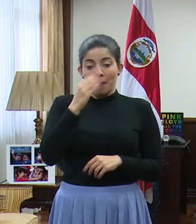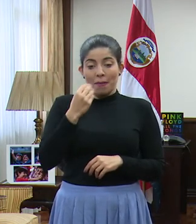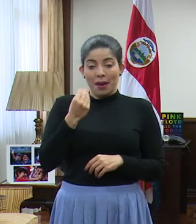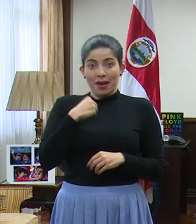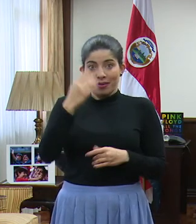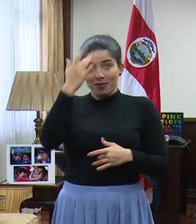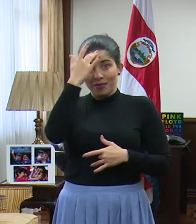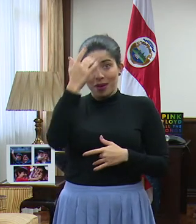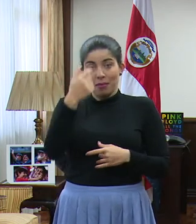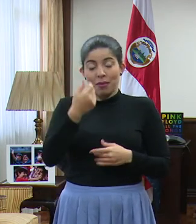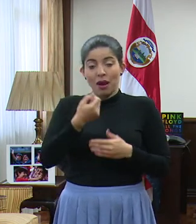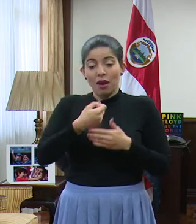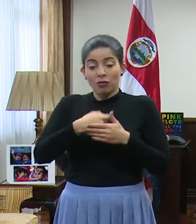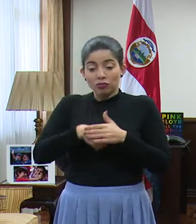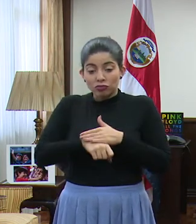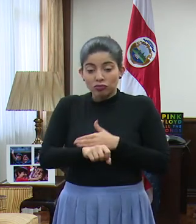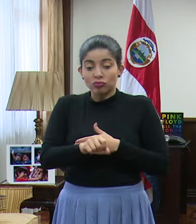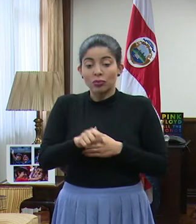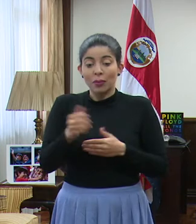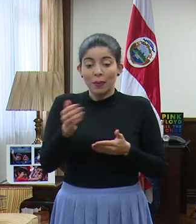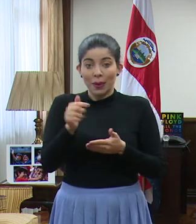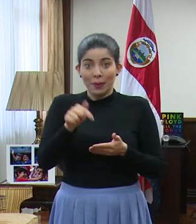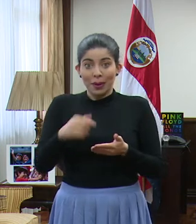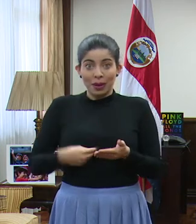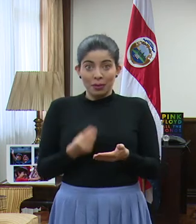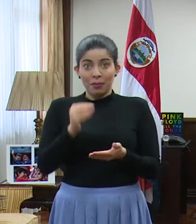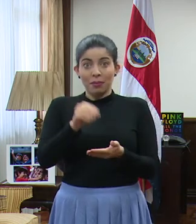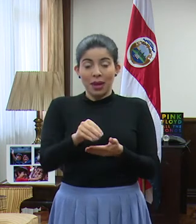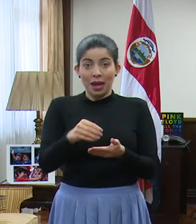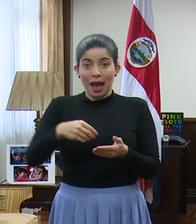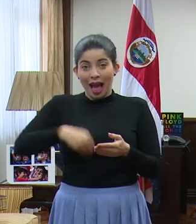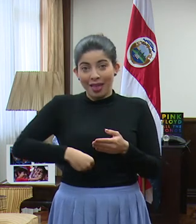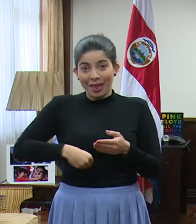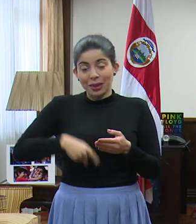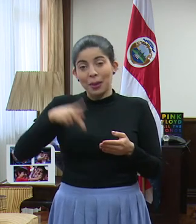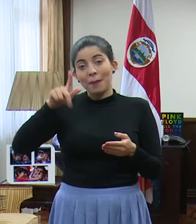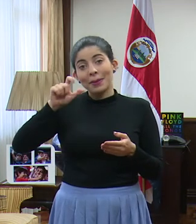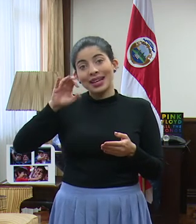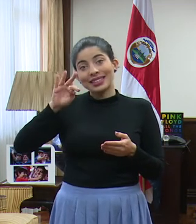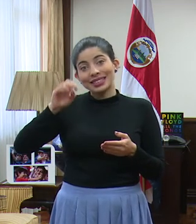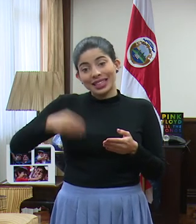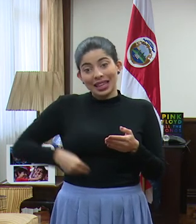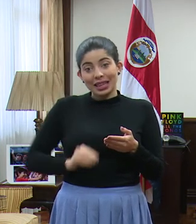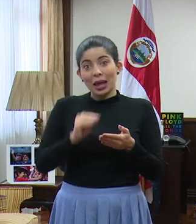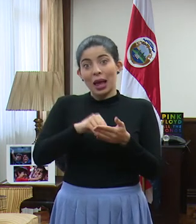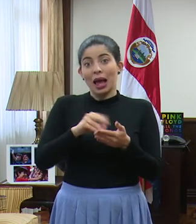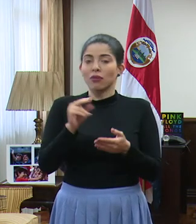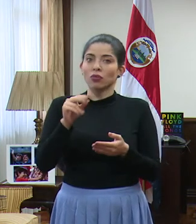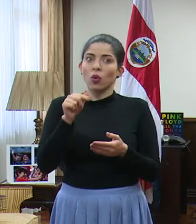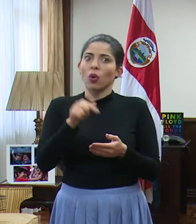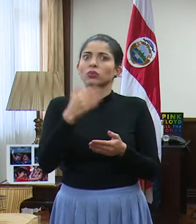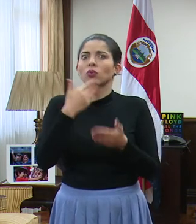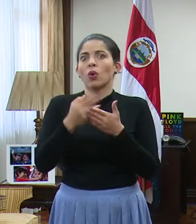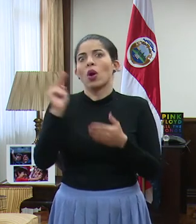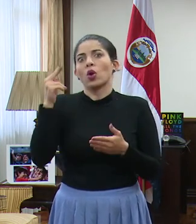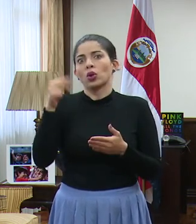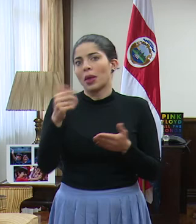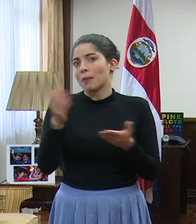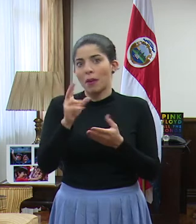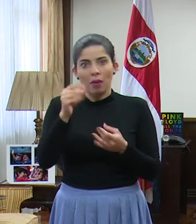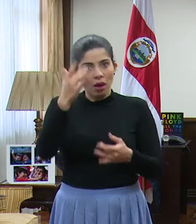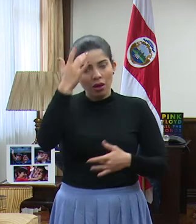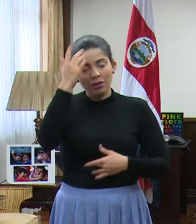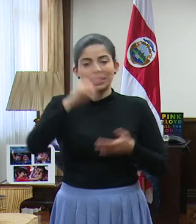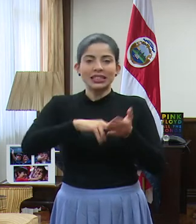contagiado a través de la placenta al bebé. Y esas son muy buenas noticias. Muy buenas noticias. Lo cual no quiere